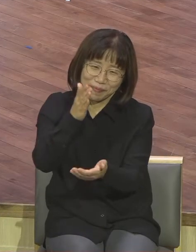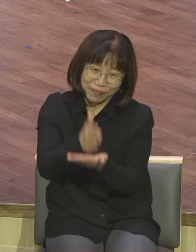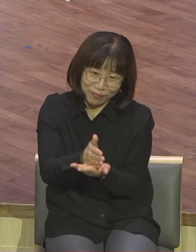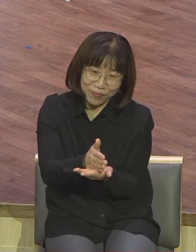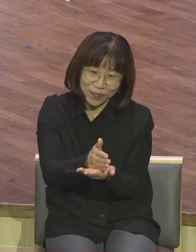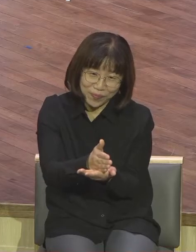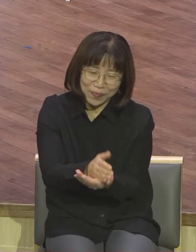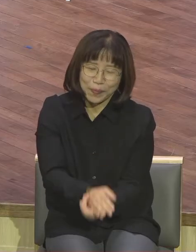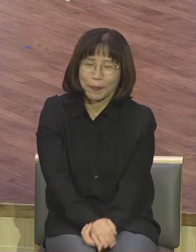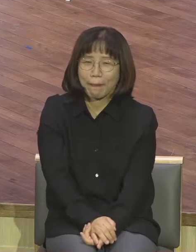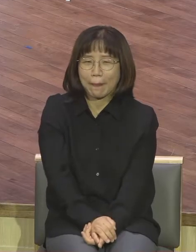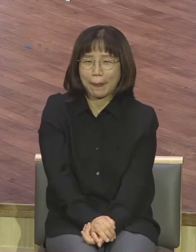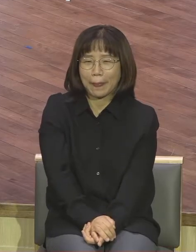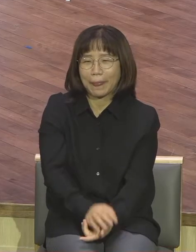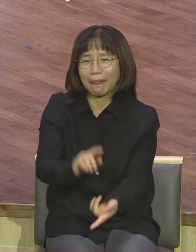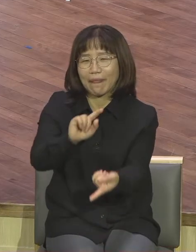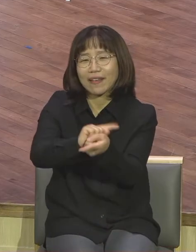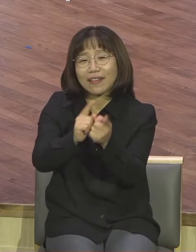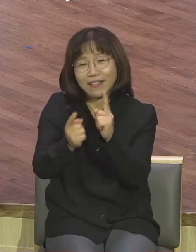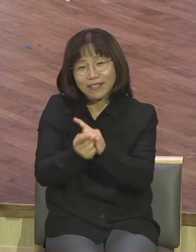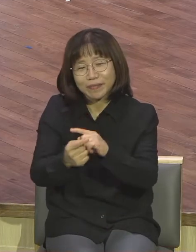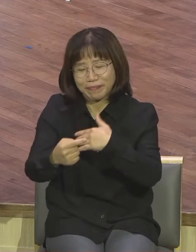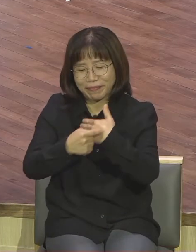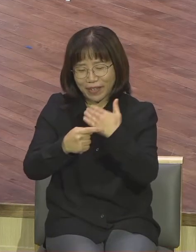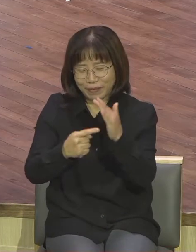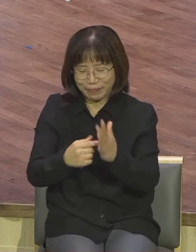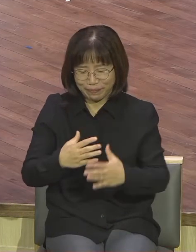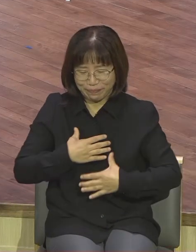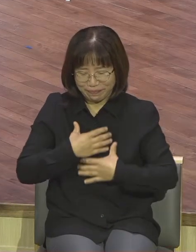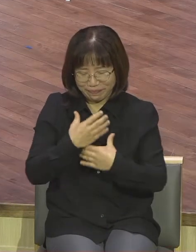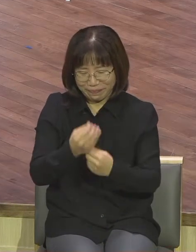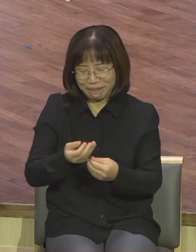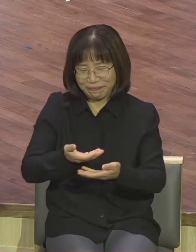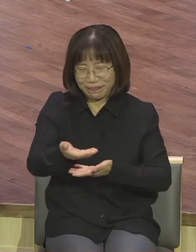상대방의 마음의 문을 열어야 은혜를 받는데 마음이 울 수 있도록